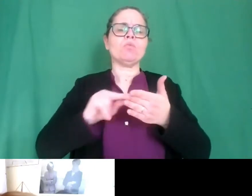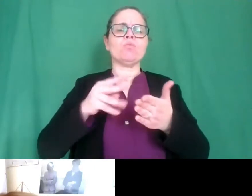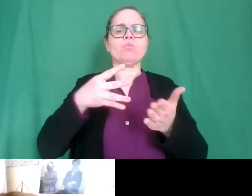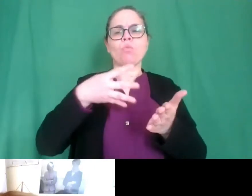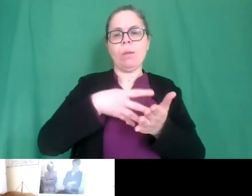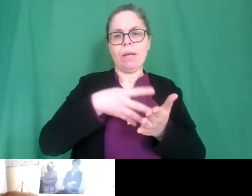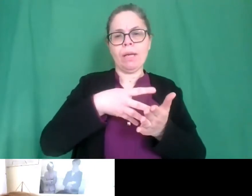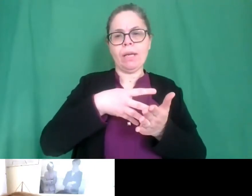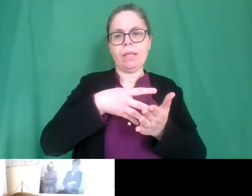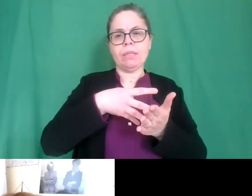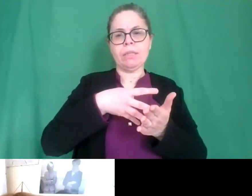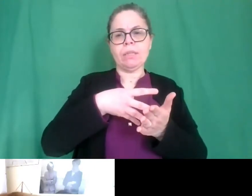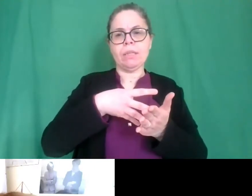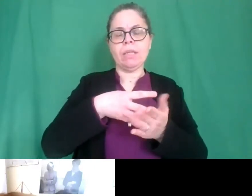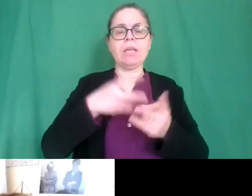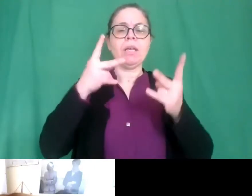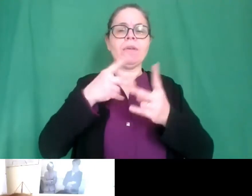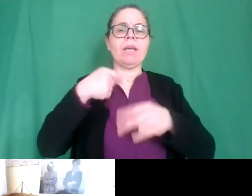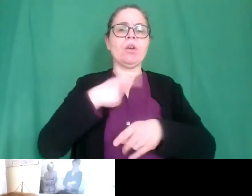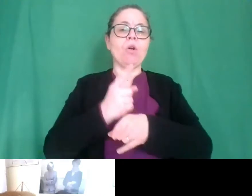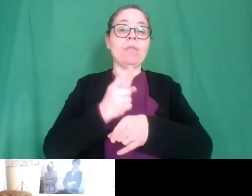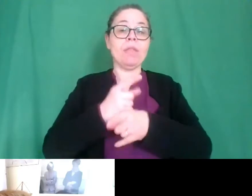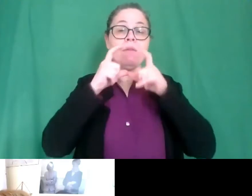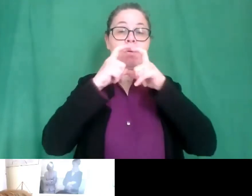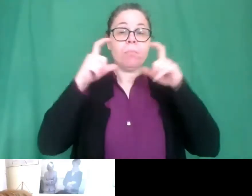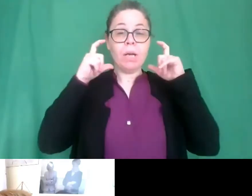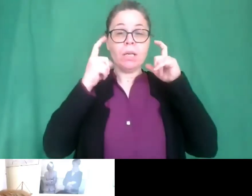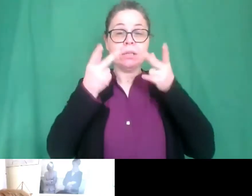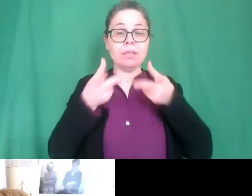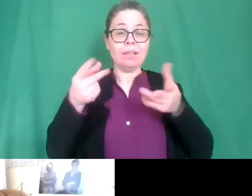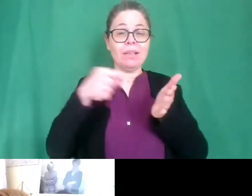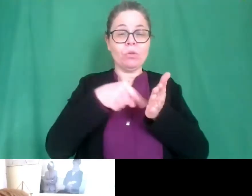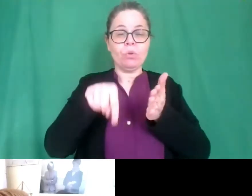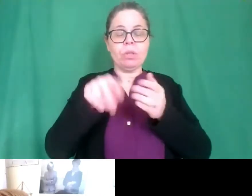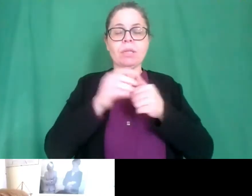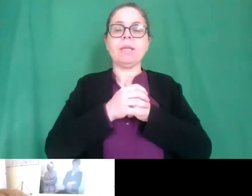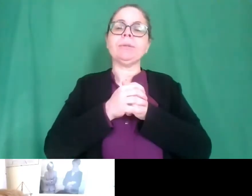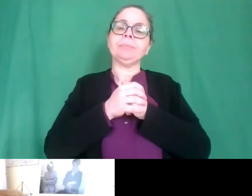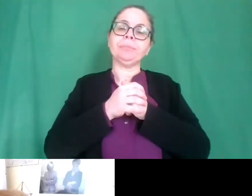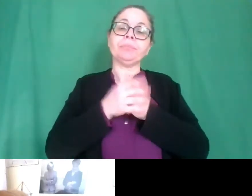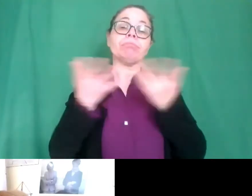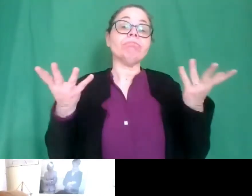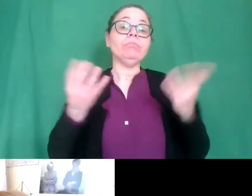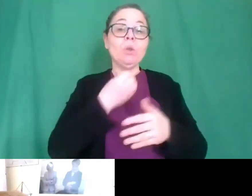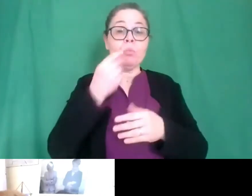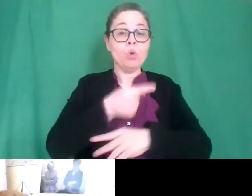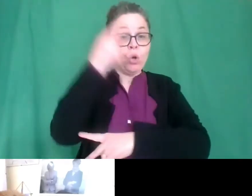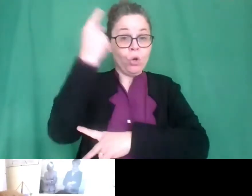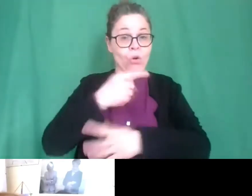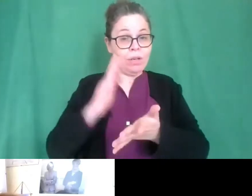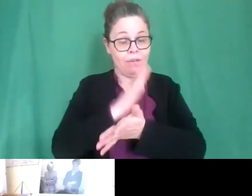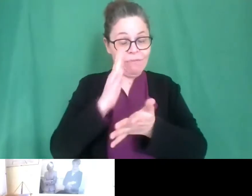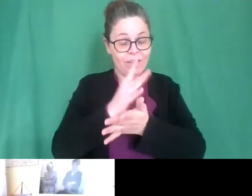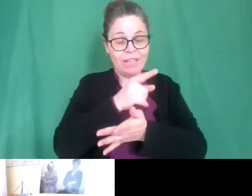io adesso mi devo rimascherare perché dovrei stare proprio mascherate in modo assoluto quindi buona giornata buona festa